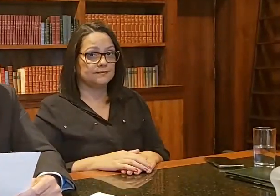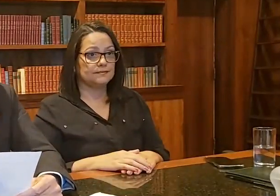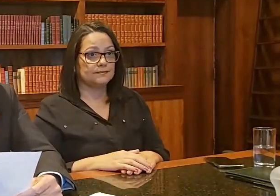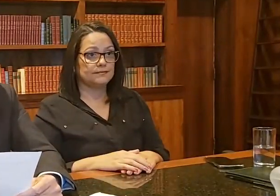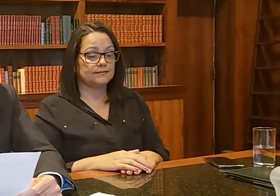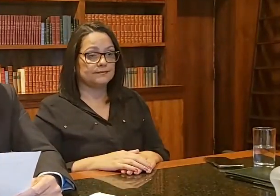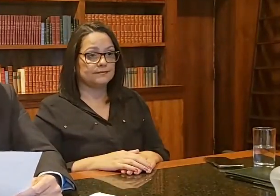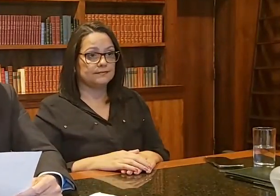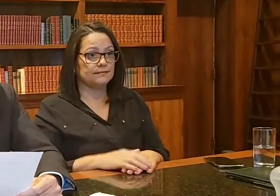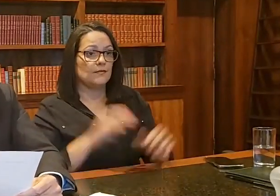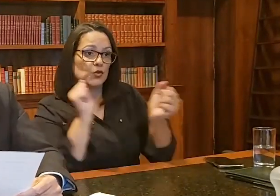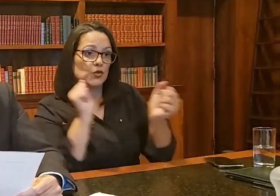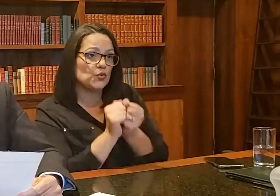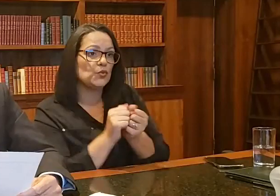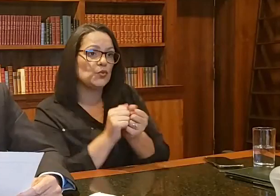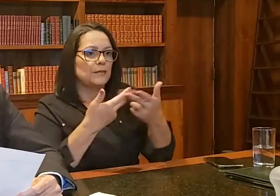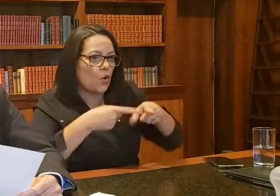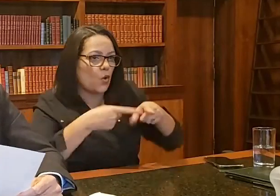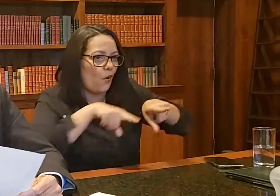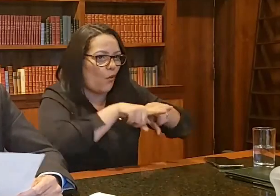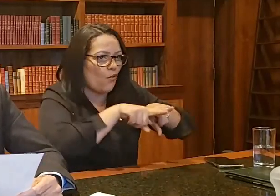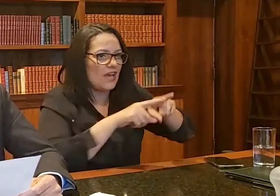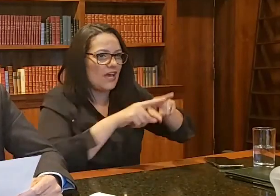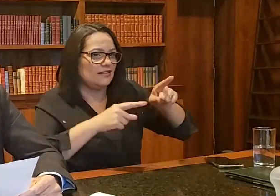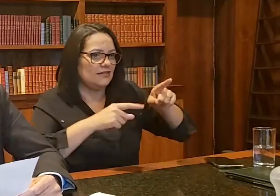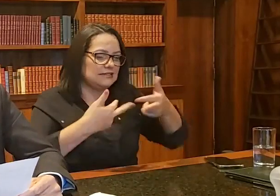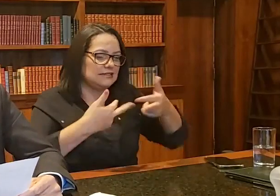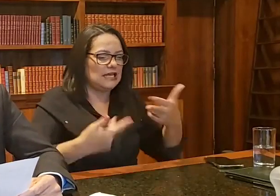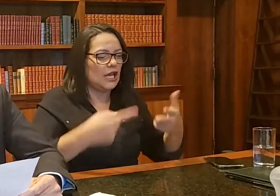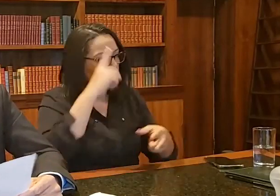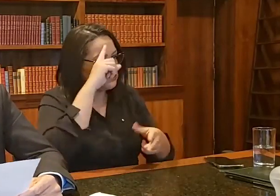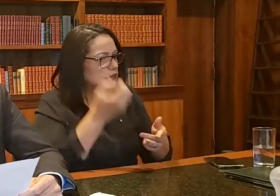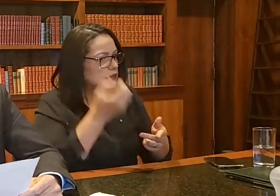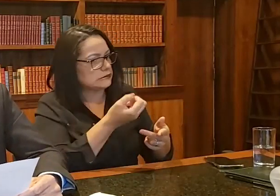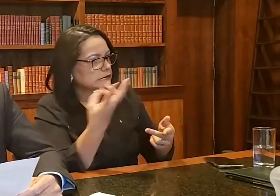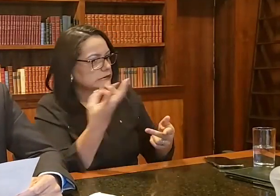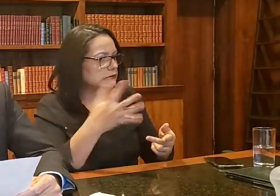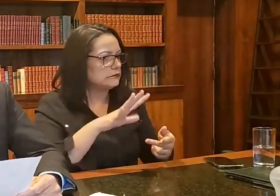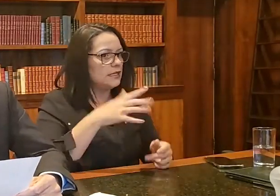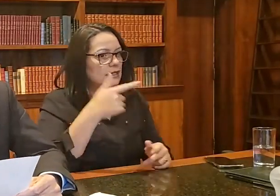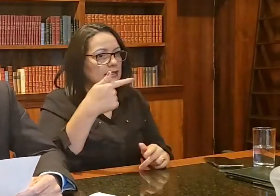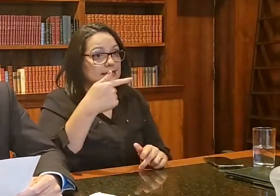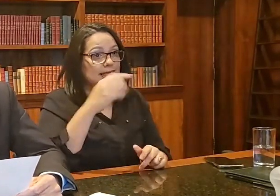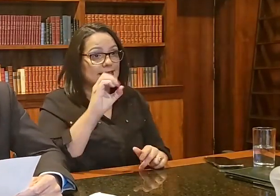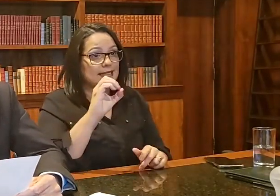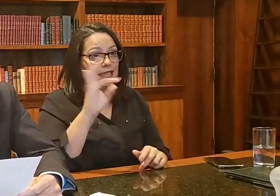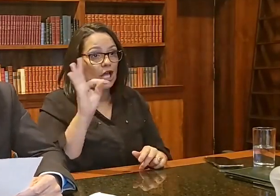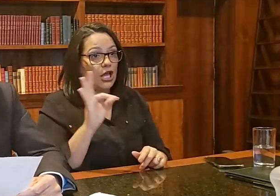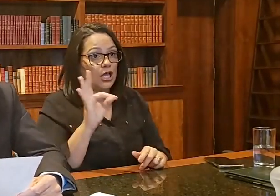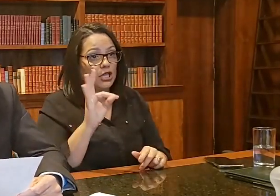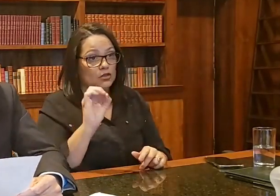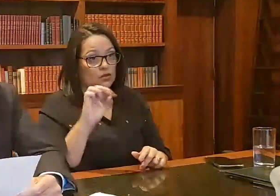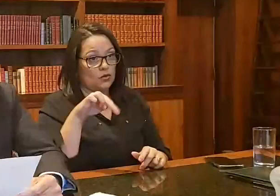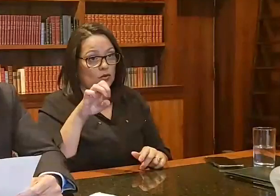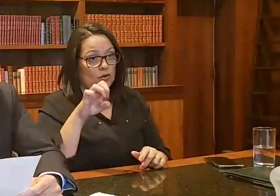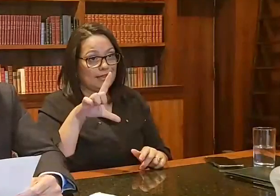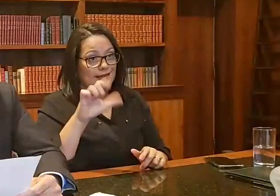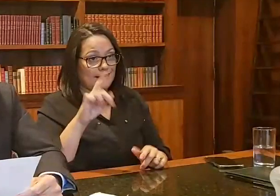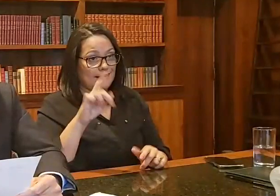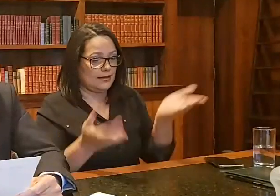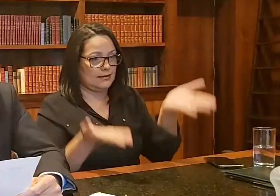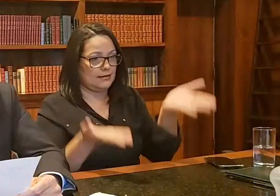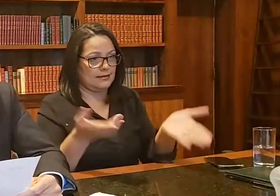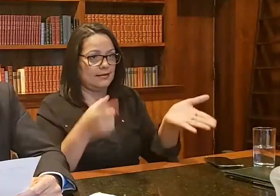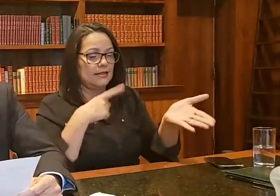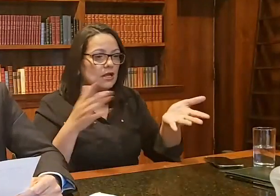com os conveniados, eu não sei o certo aqui, mas em torno de 70 toneladas de alimentos foi